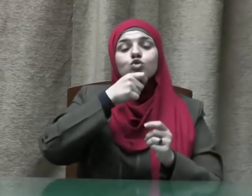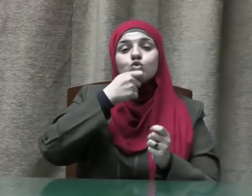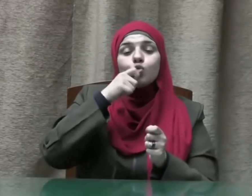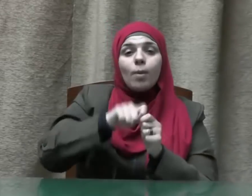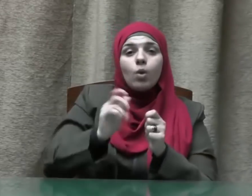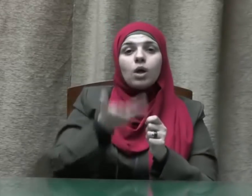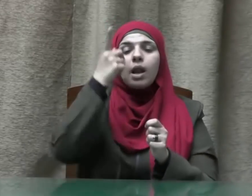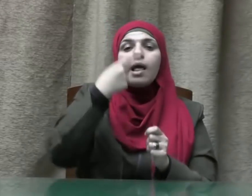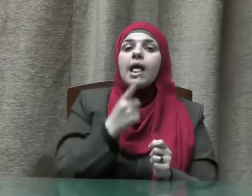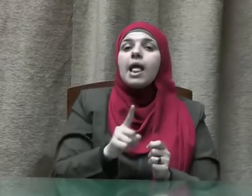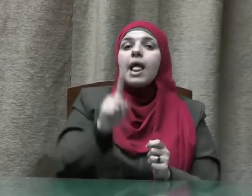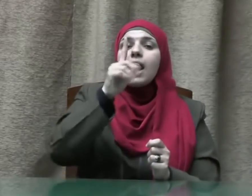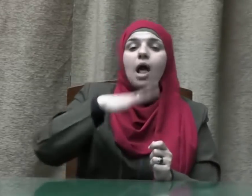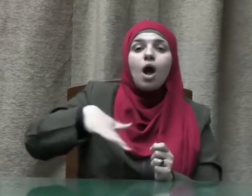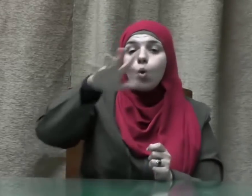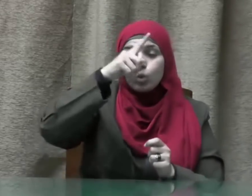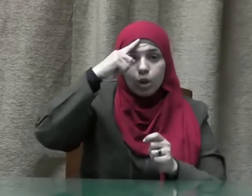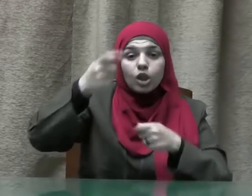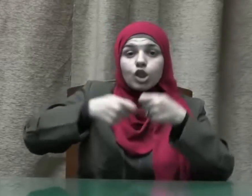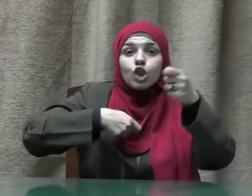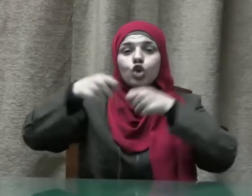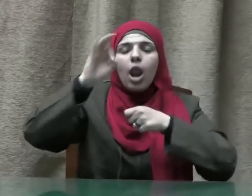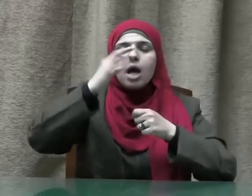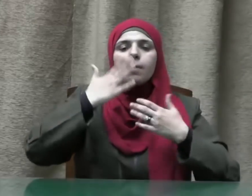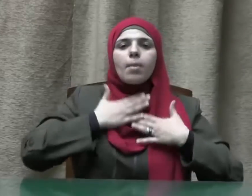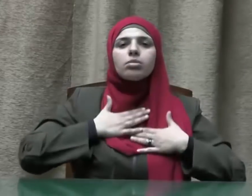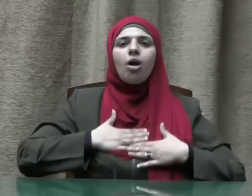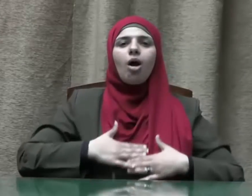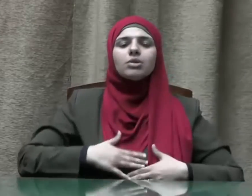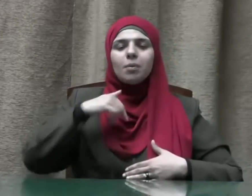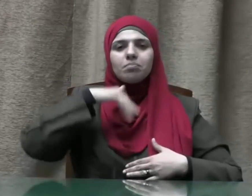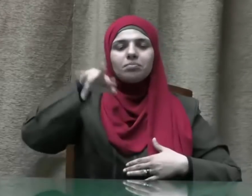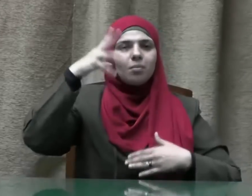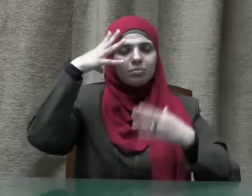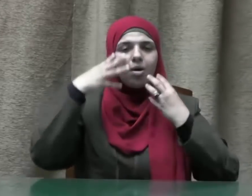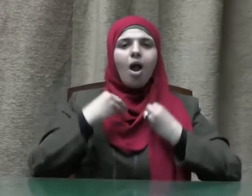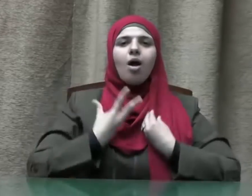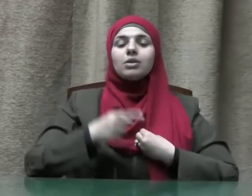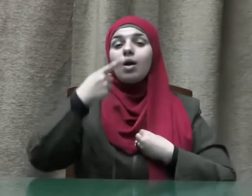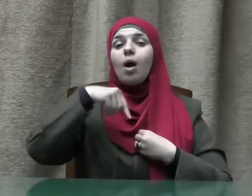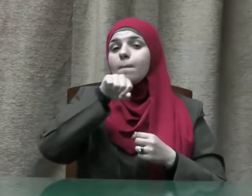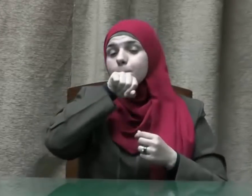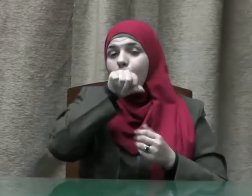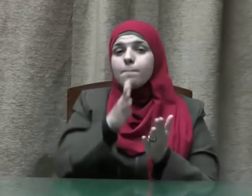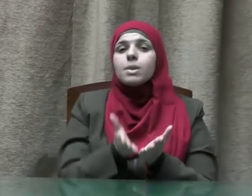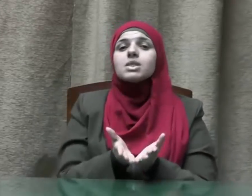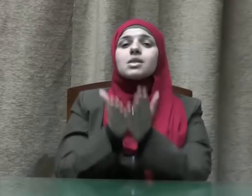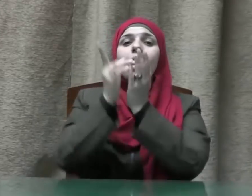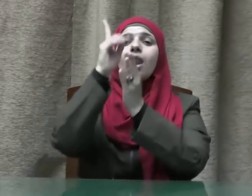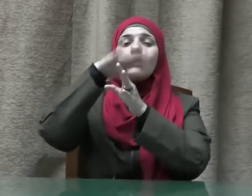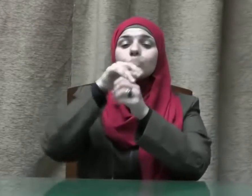تكون تجارة عن طراض منكم وقد قال النبي صلى الله عليه وسلم